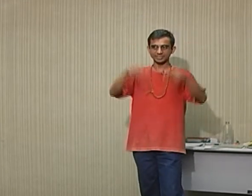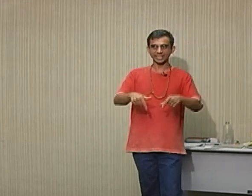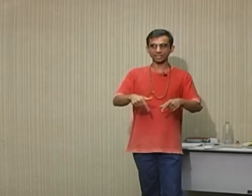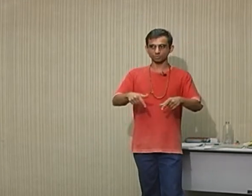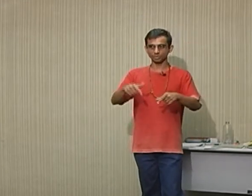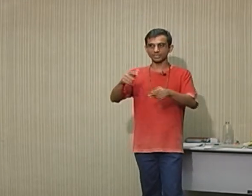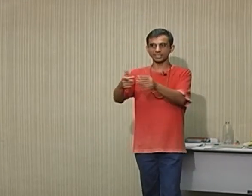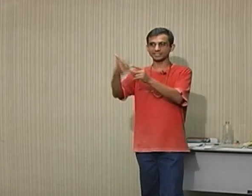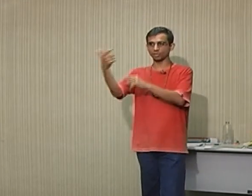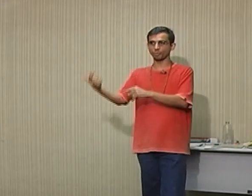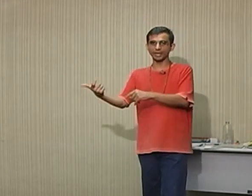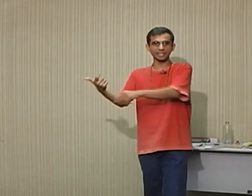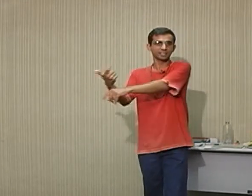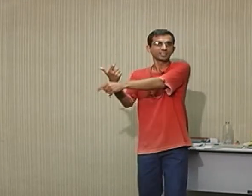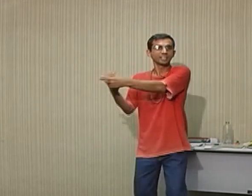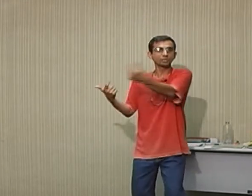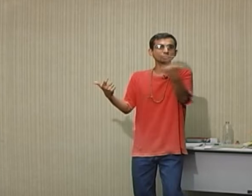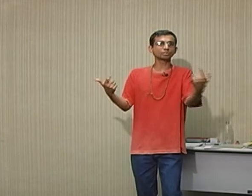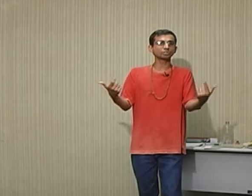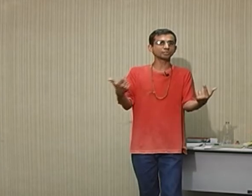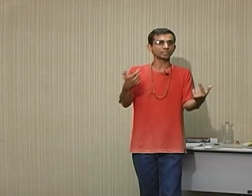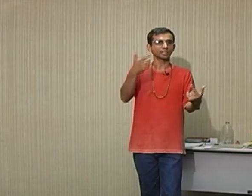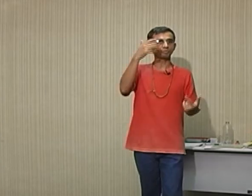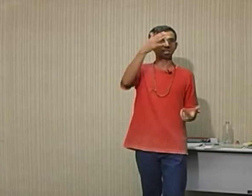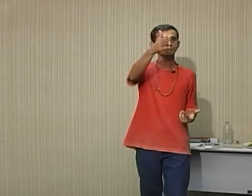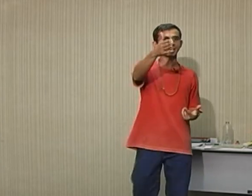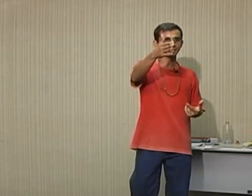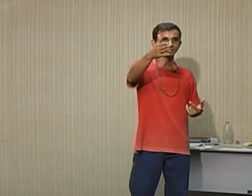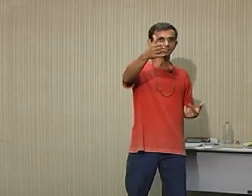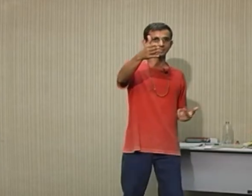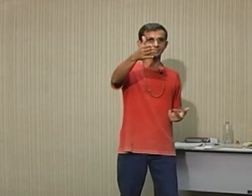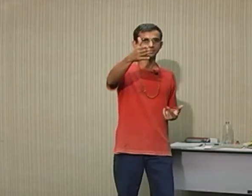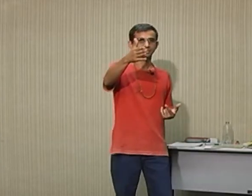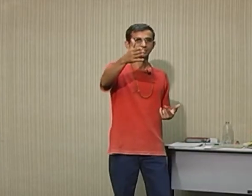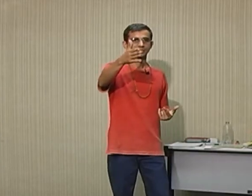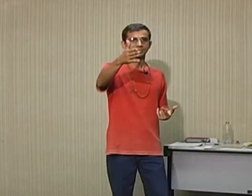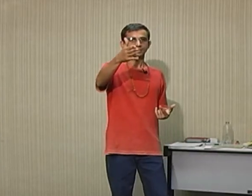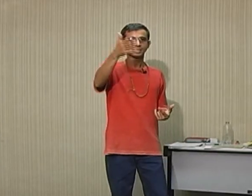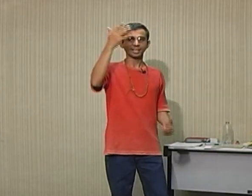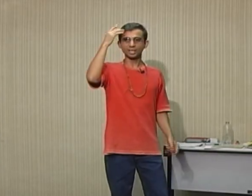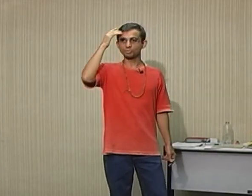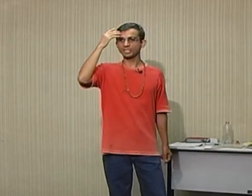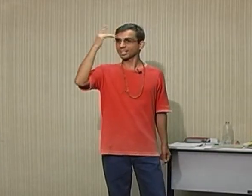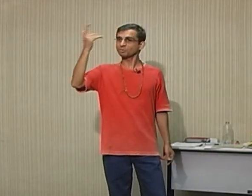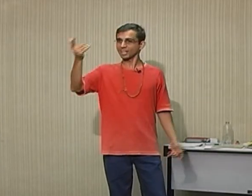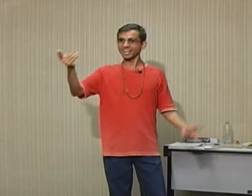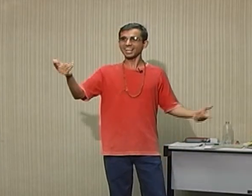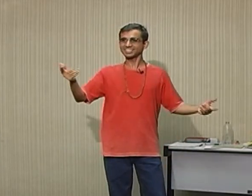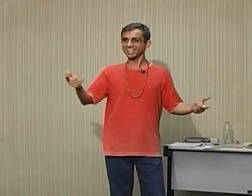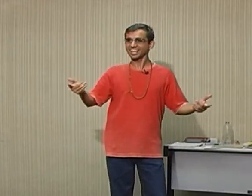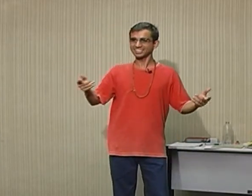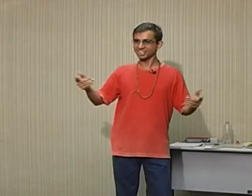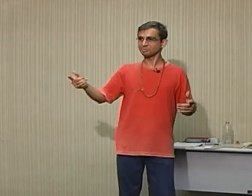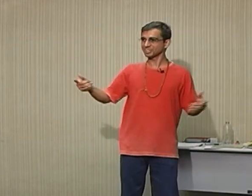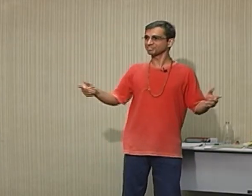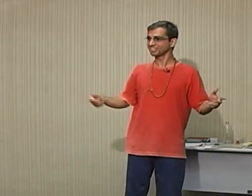zero e que é zero-opeia, eu não estou justificando... Eu falei barata, né? Ah, é porque lá com o karate, já não pode mais